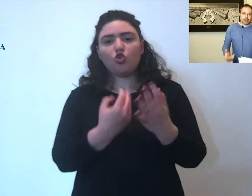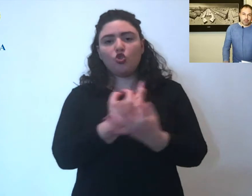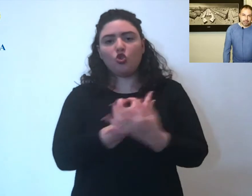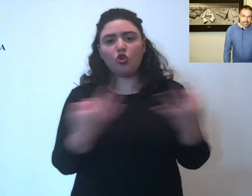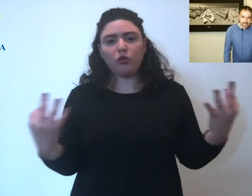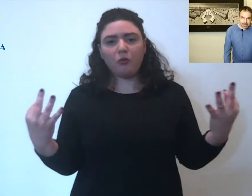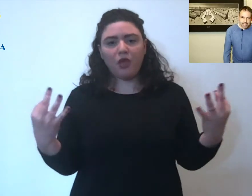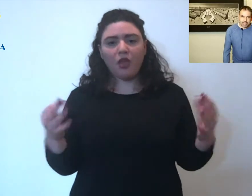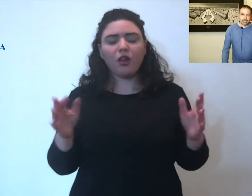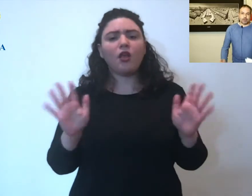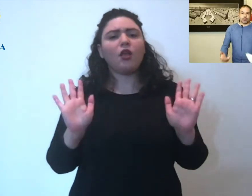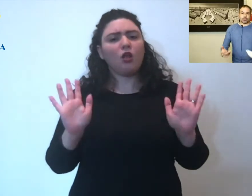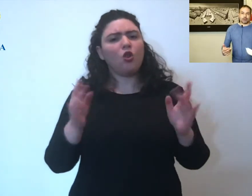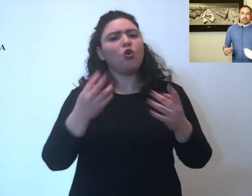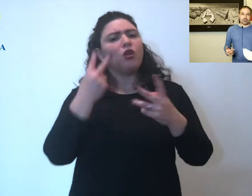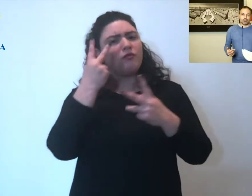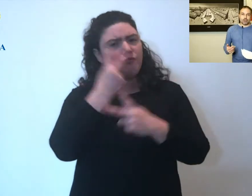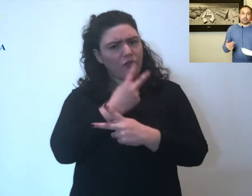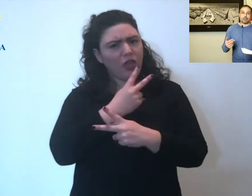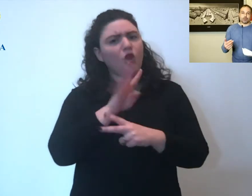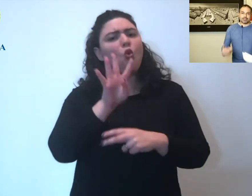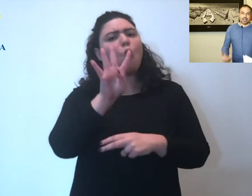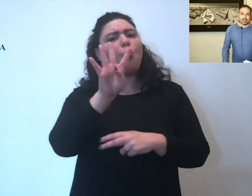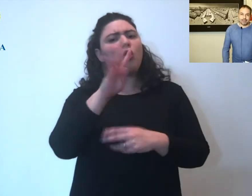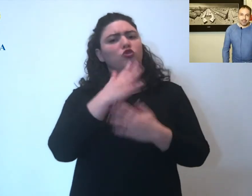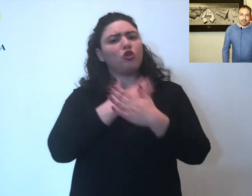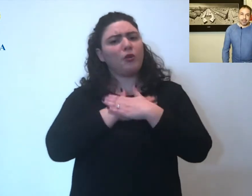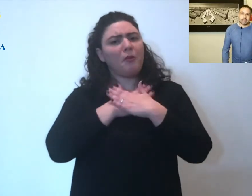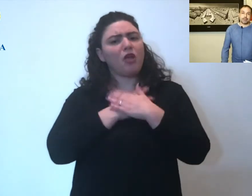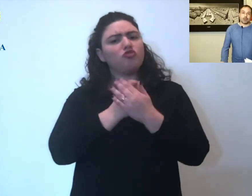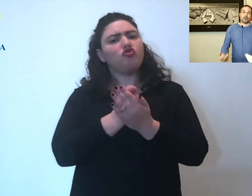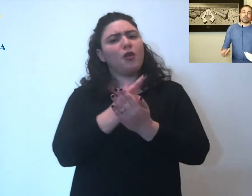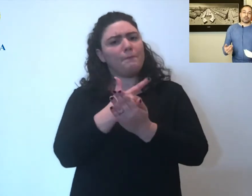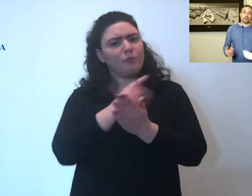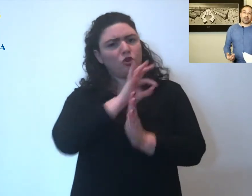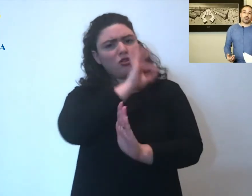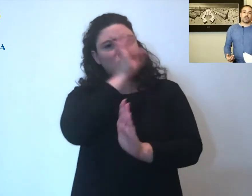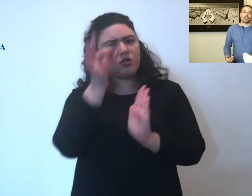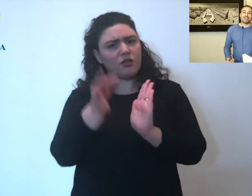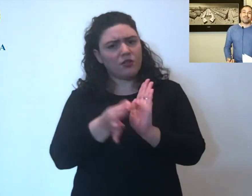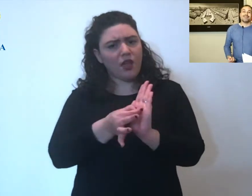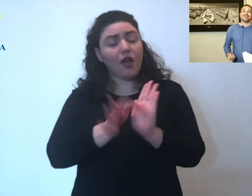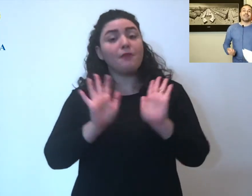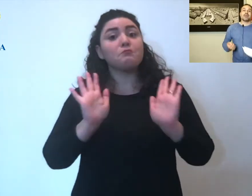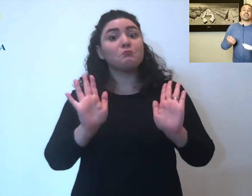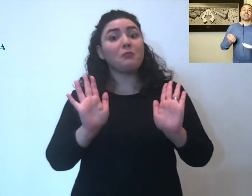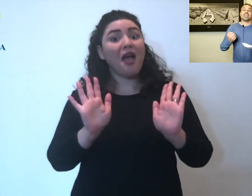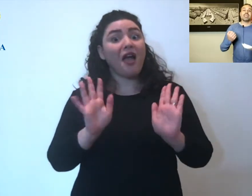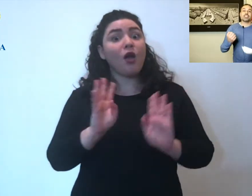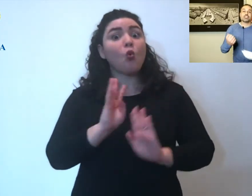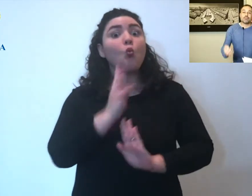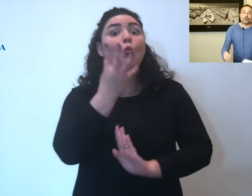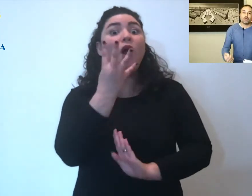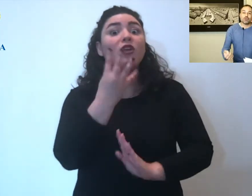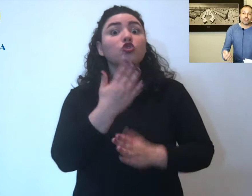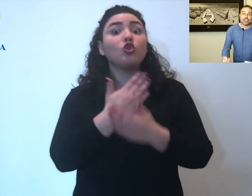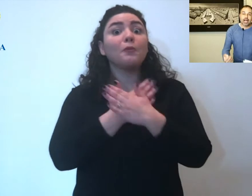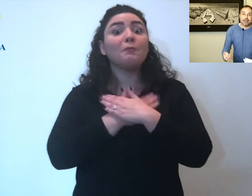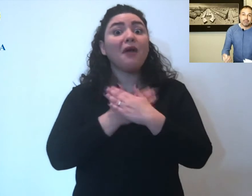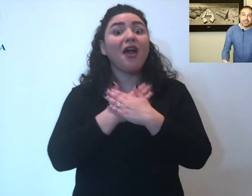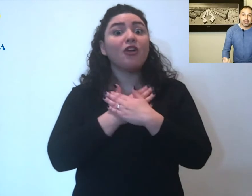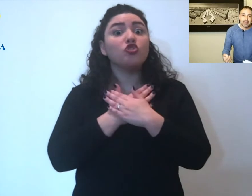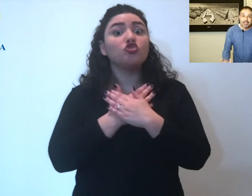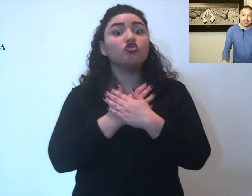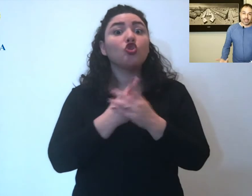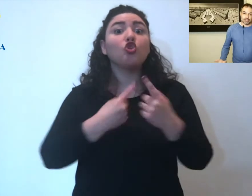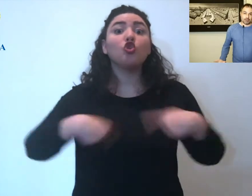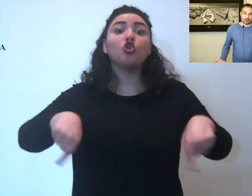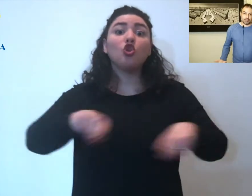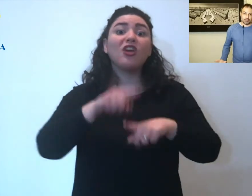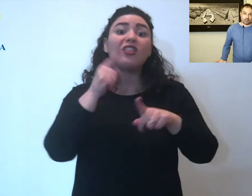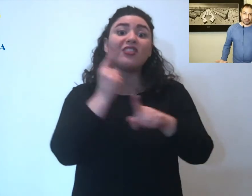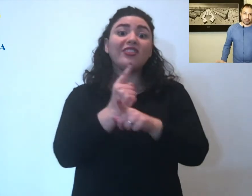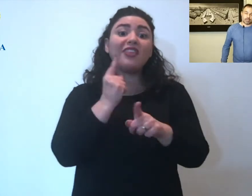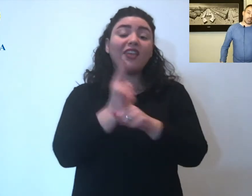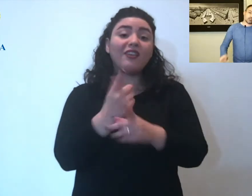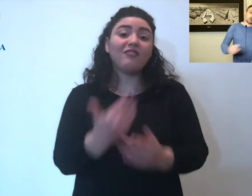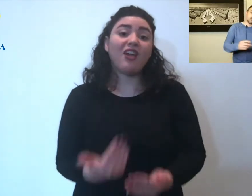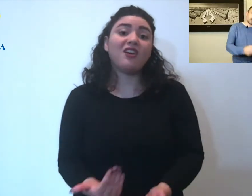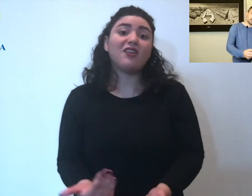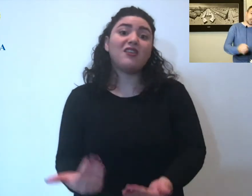bene il 4 maggio è importante però il 4 maggio ci responsabilizza